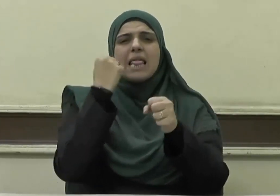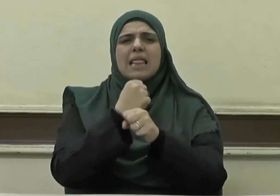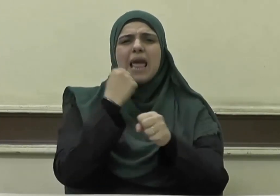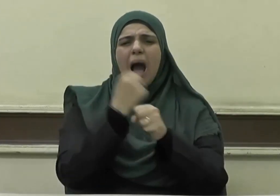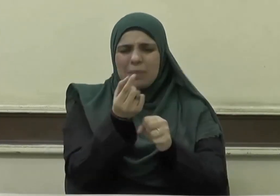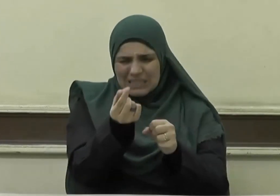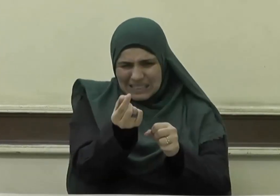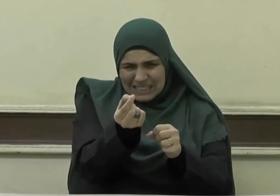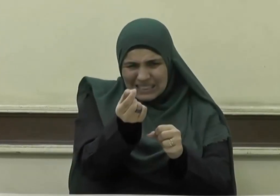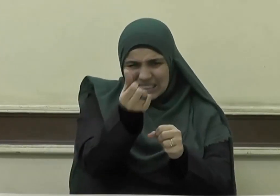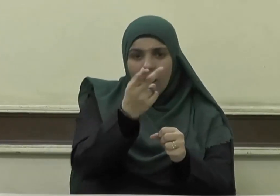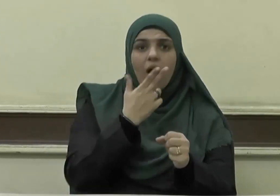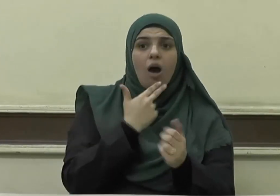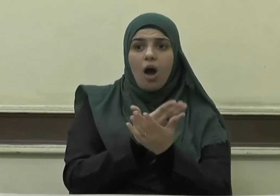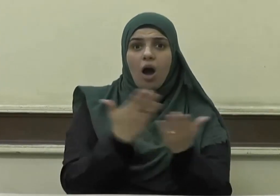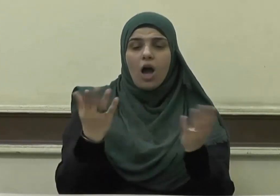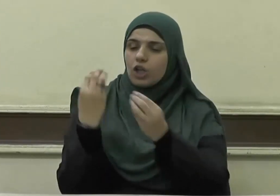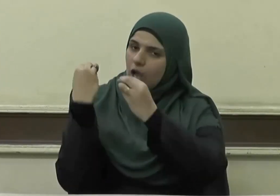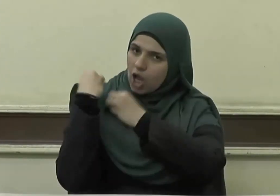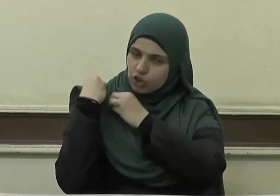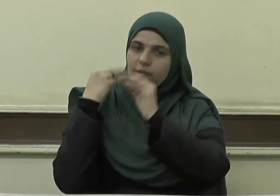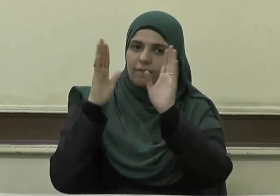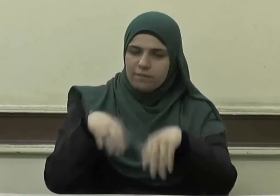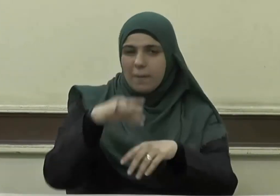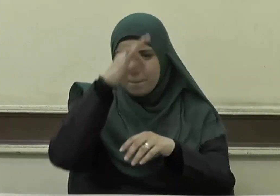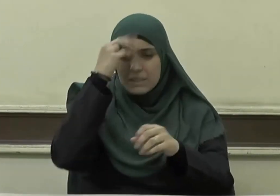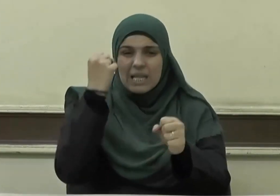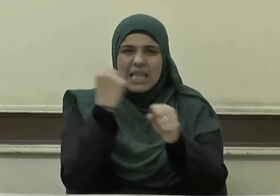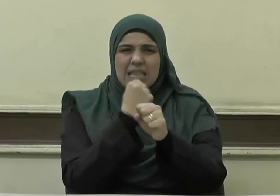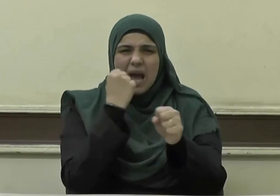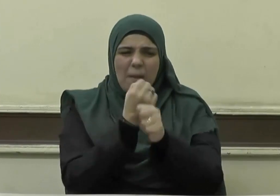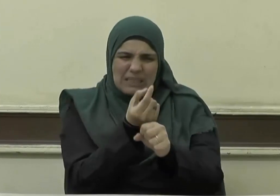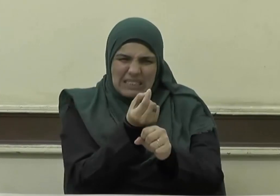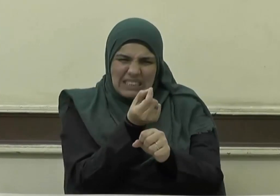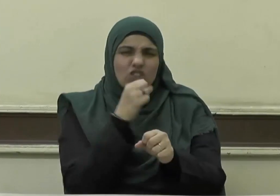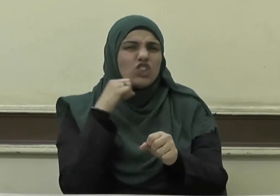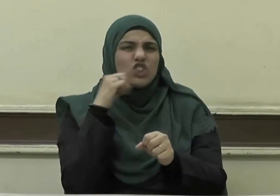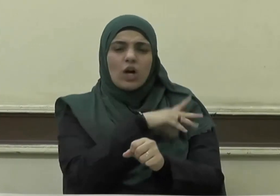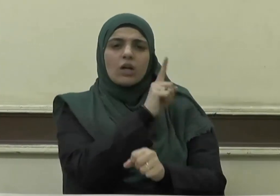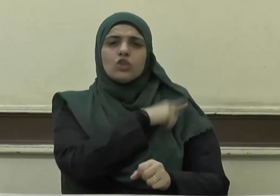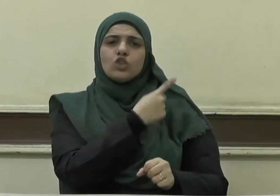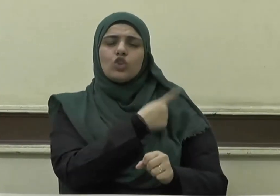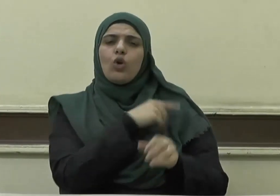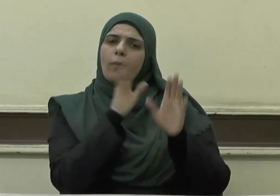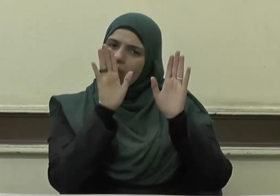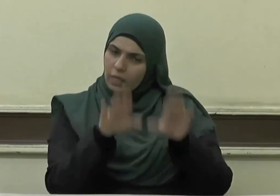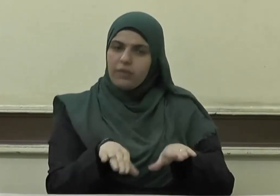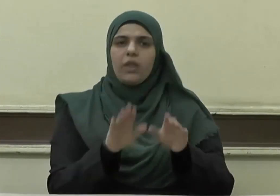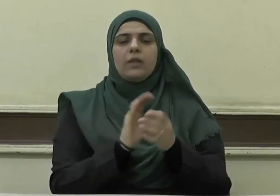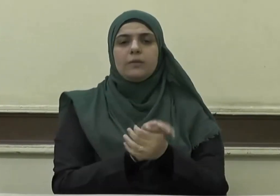ذرة خيرا يره ومن يعمل مفقال ذرة شرا يره